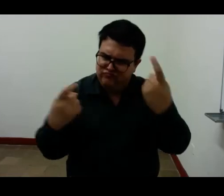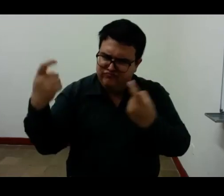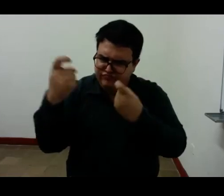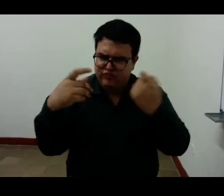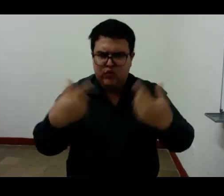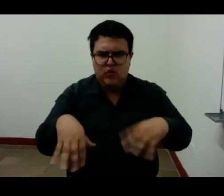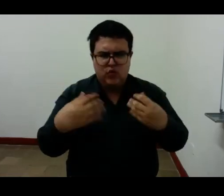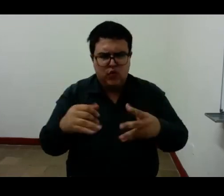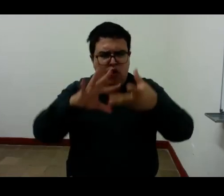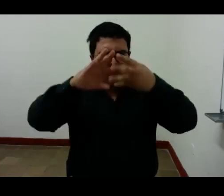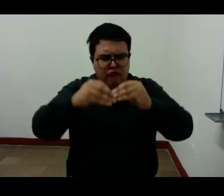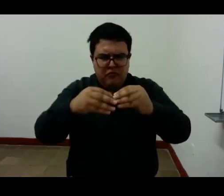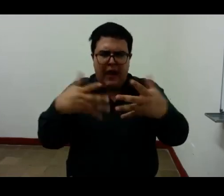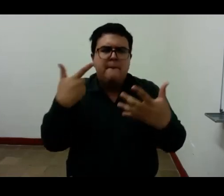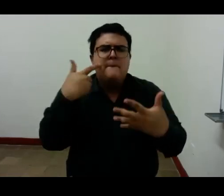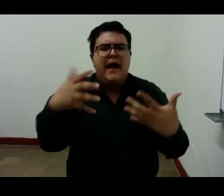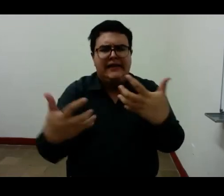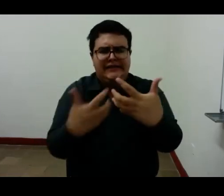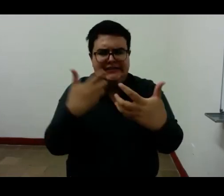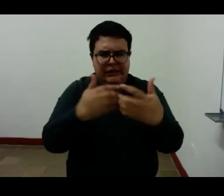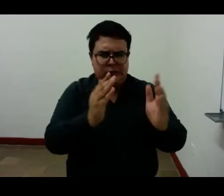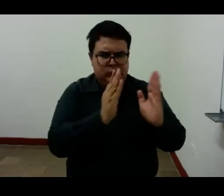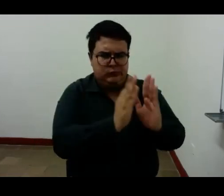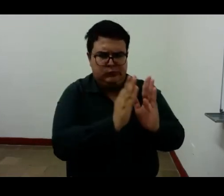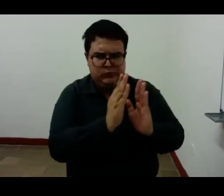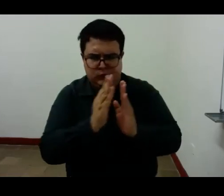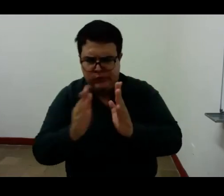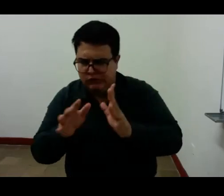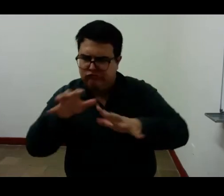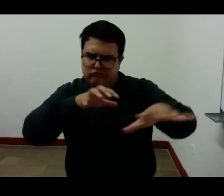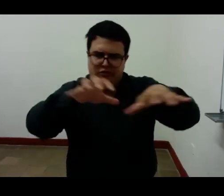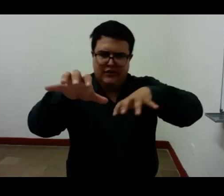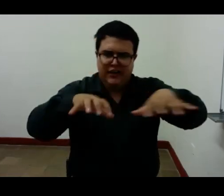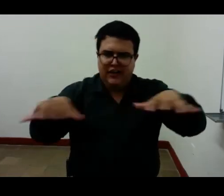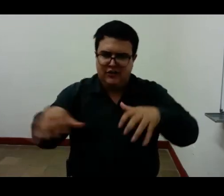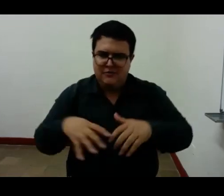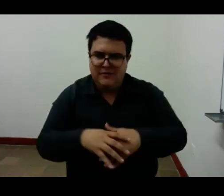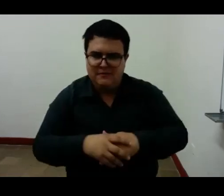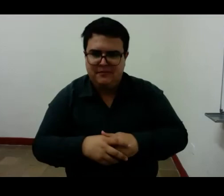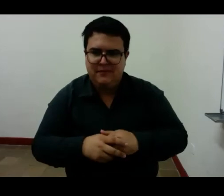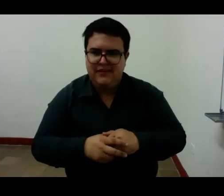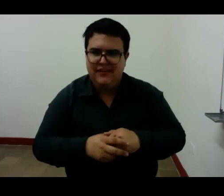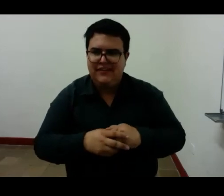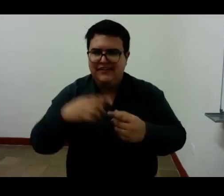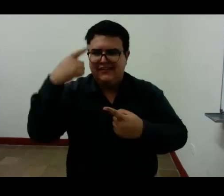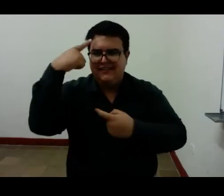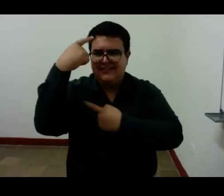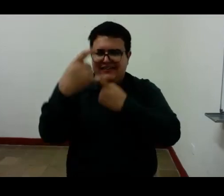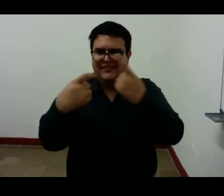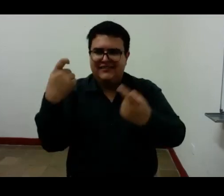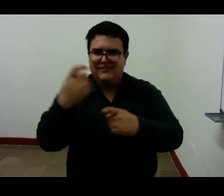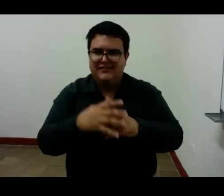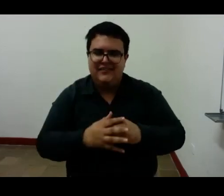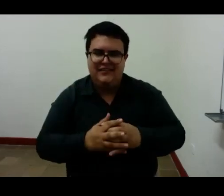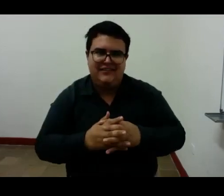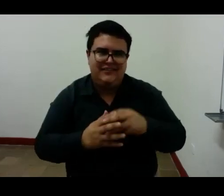sistemática y espacial mil mesetas de las sensaciones